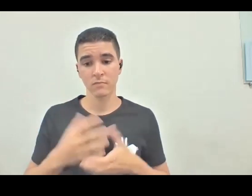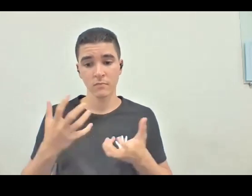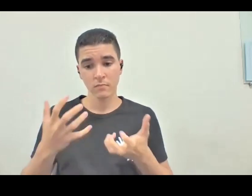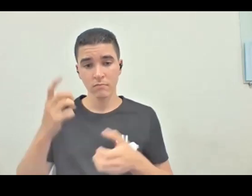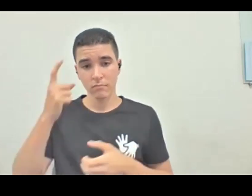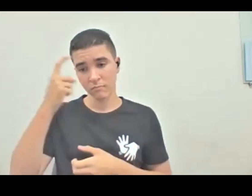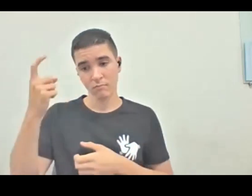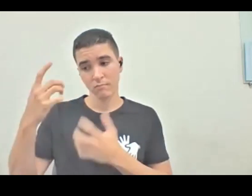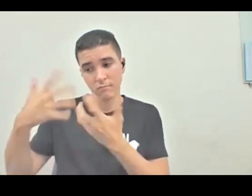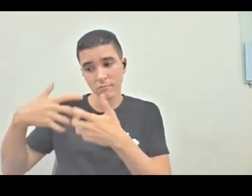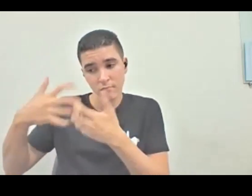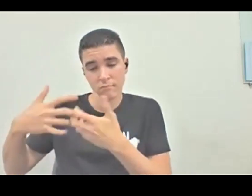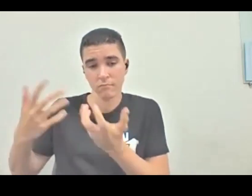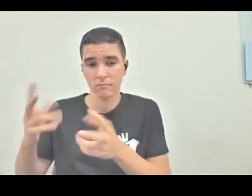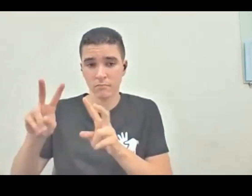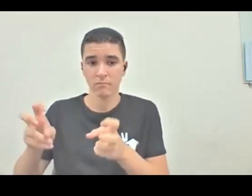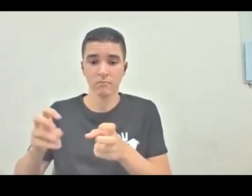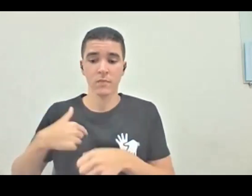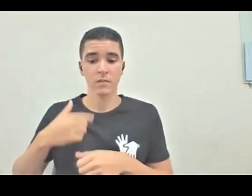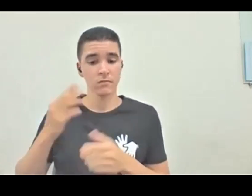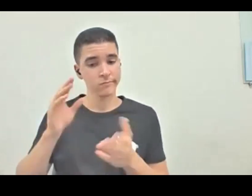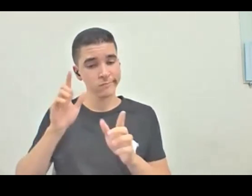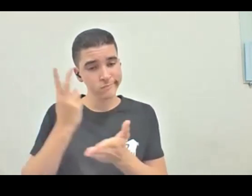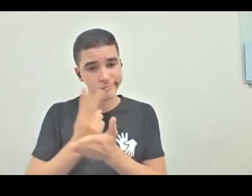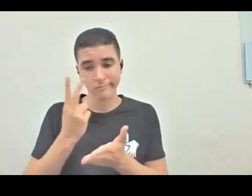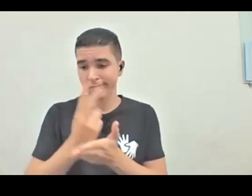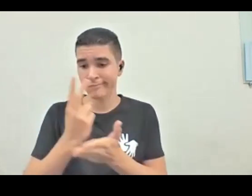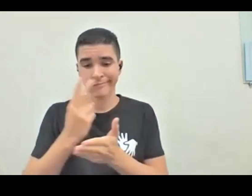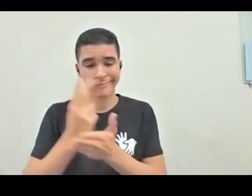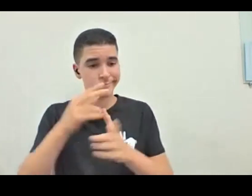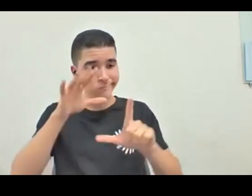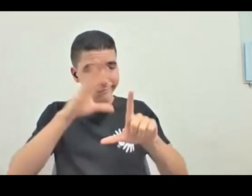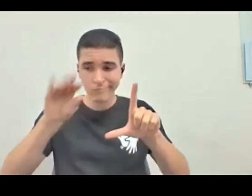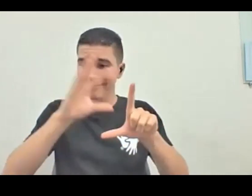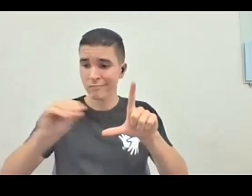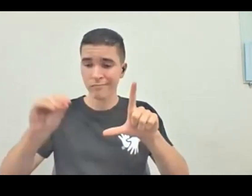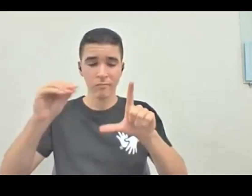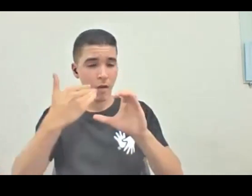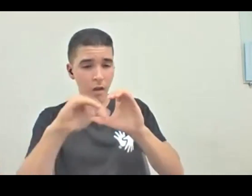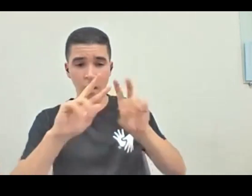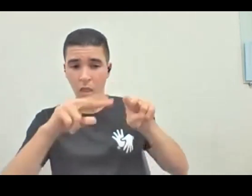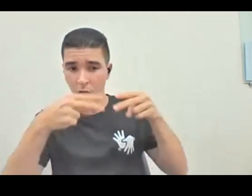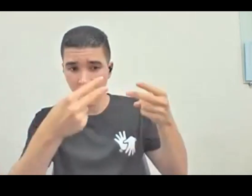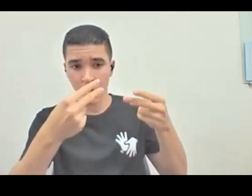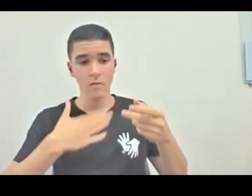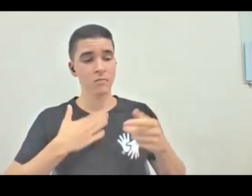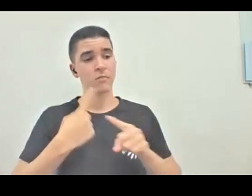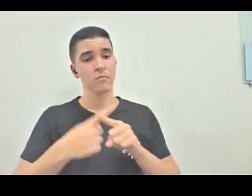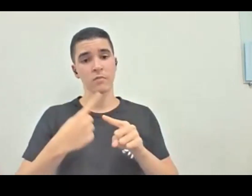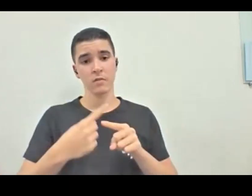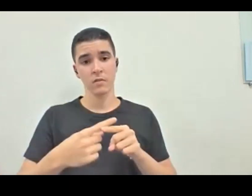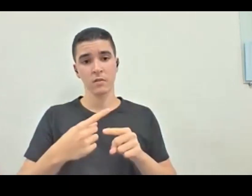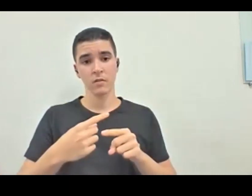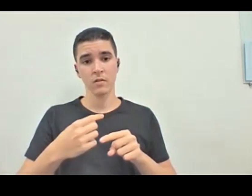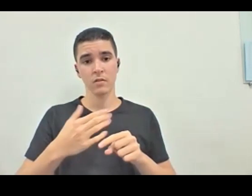sobre isso, né, eu vivo divulgando, passando links, o meu, o meu currículo, que eu, é um lugar